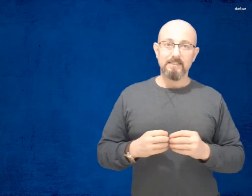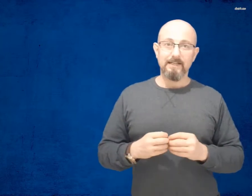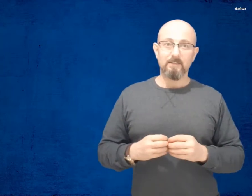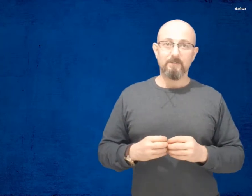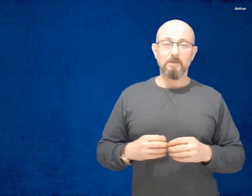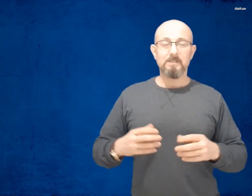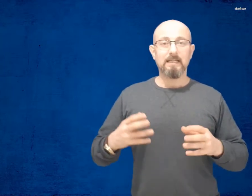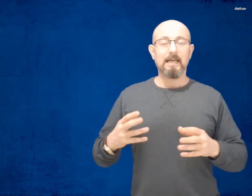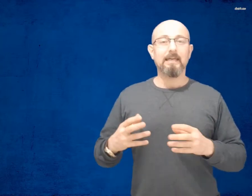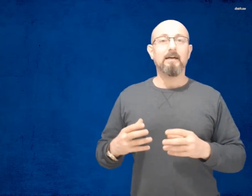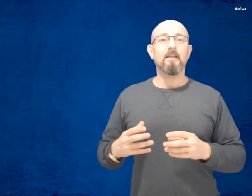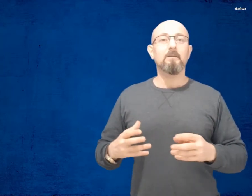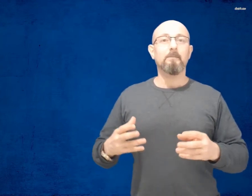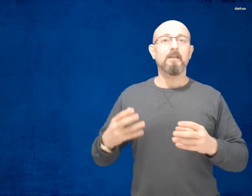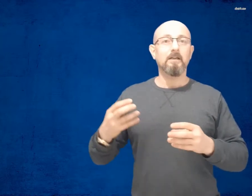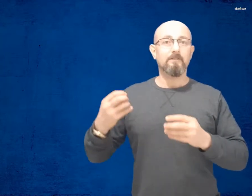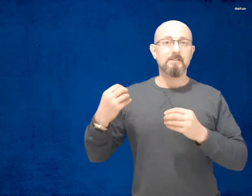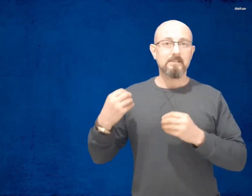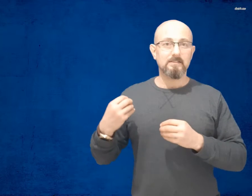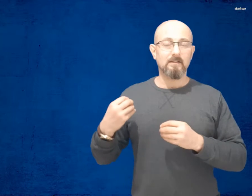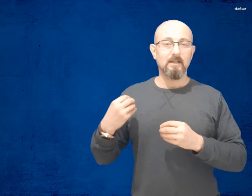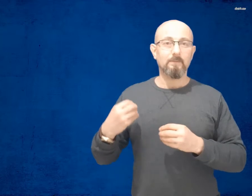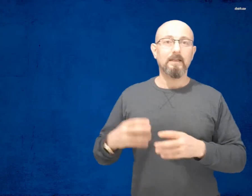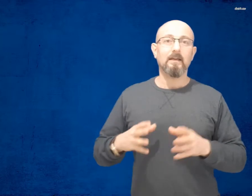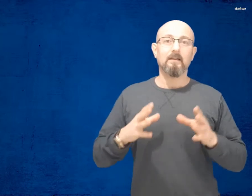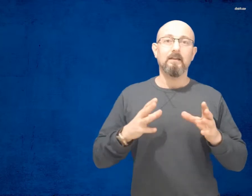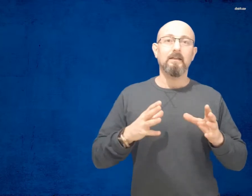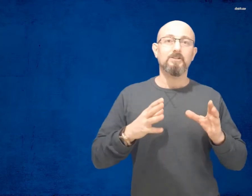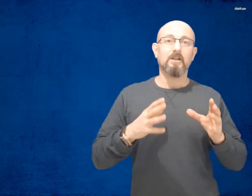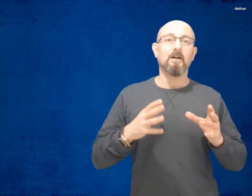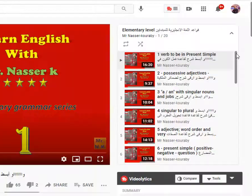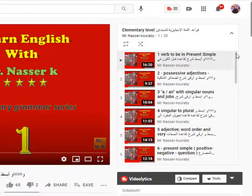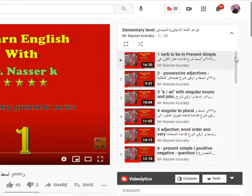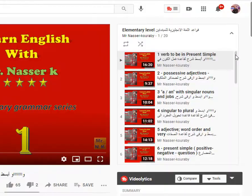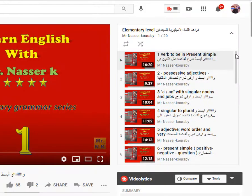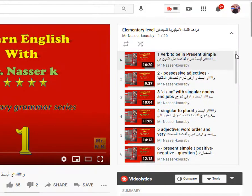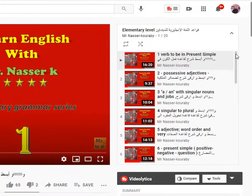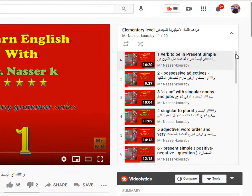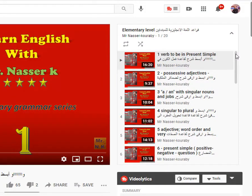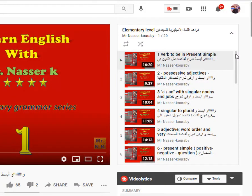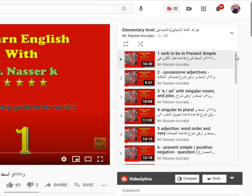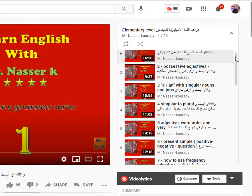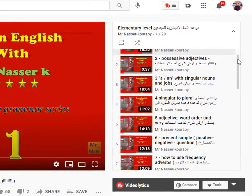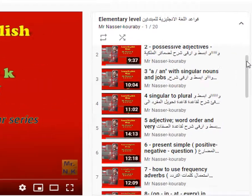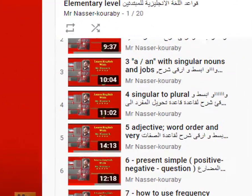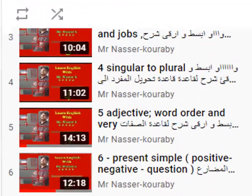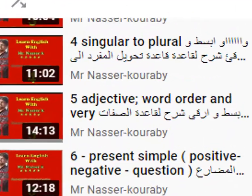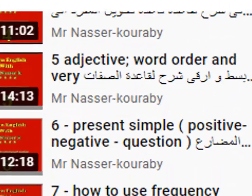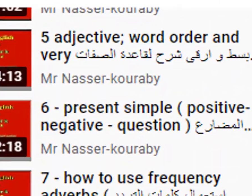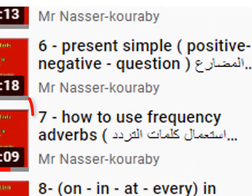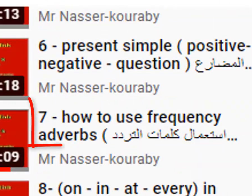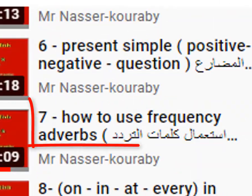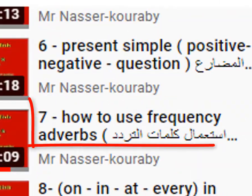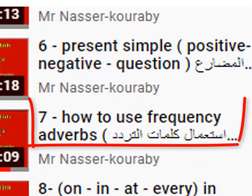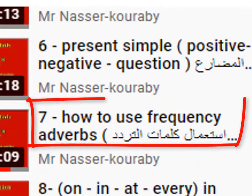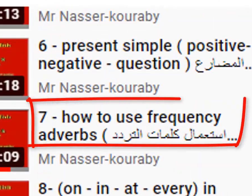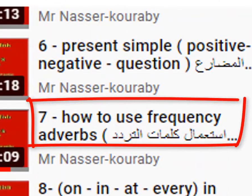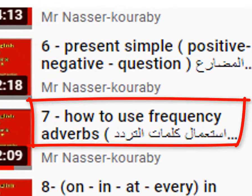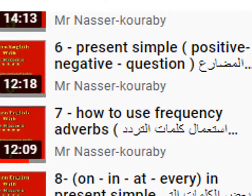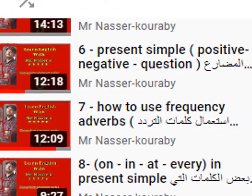Adverbs نحكينا عليهم قبل هيك في السلسلة القبل هيك اللي هي شرح قواعد اللغة الإنجليزية للمبتدئين اه اه لو ما شفت الـ